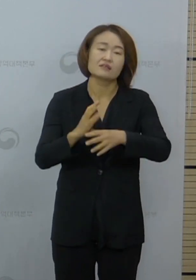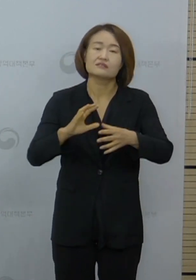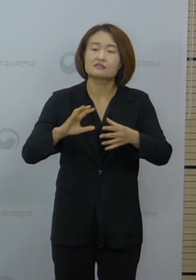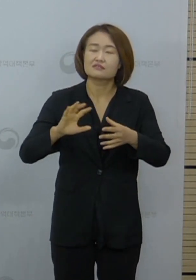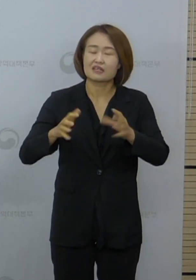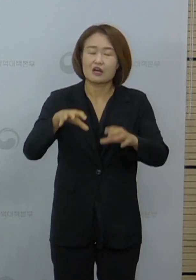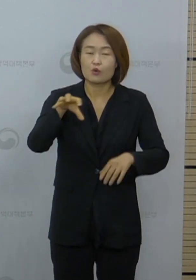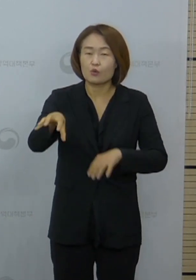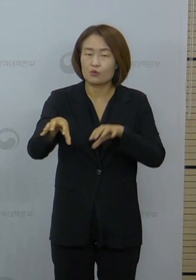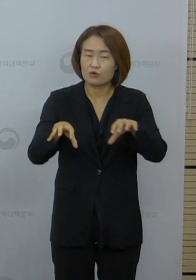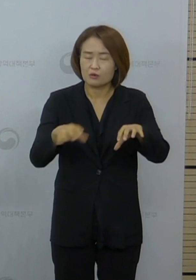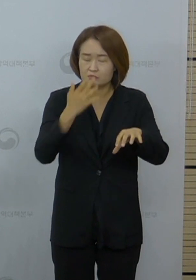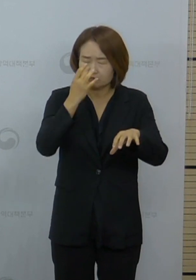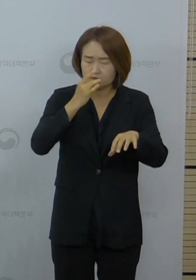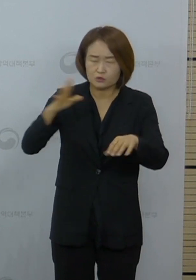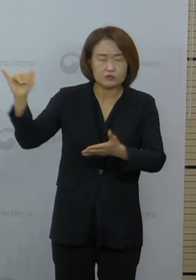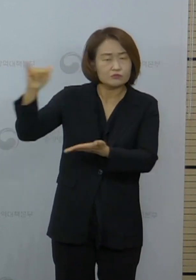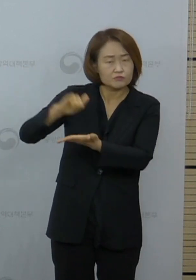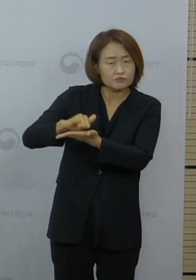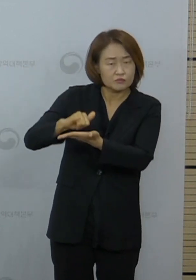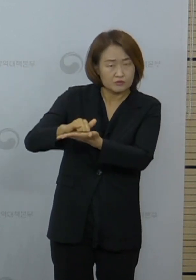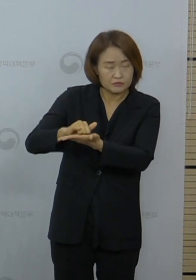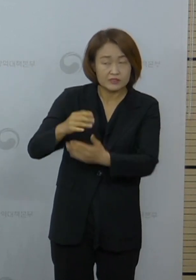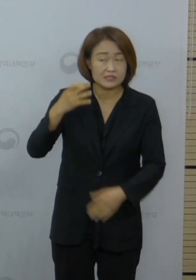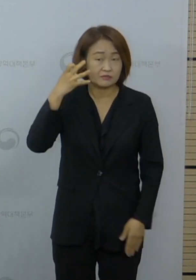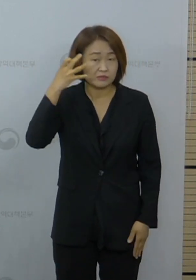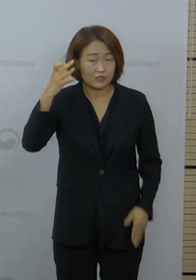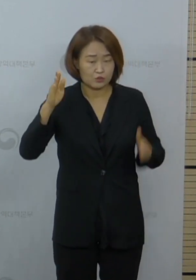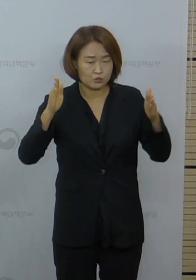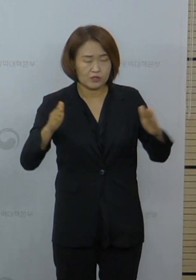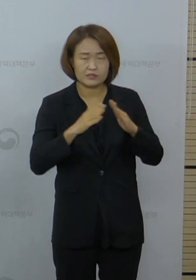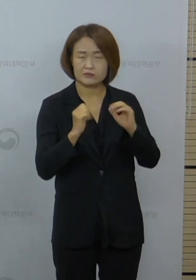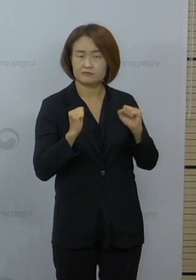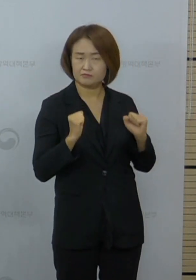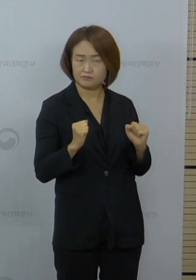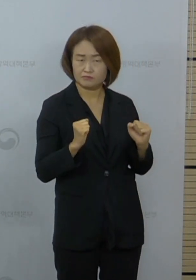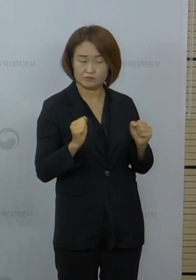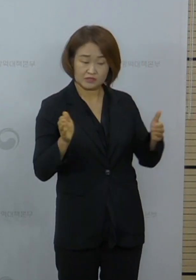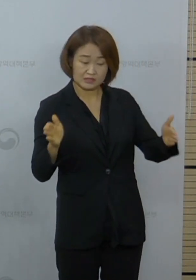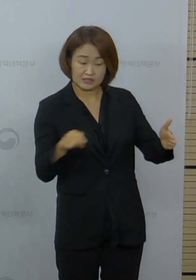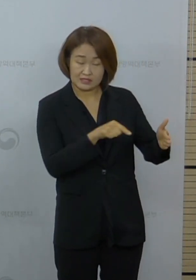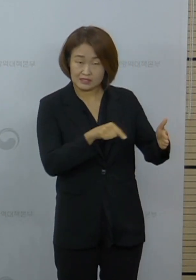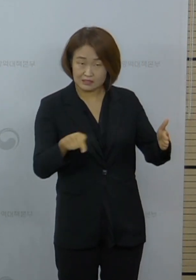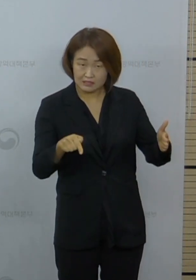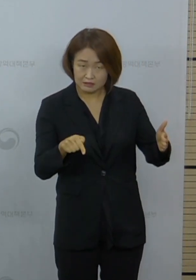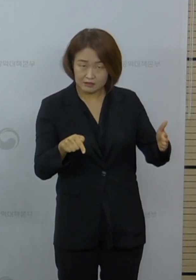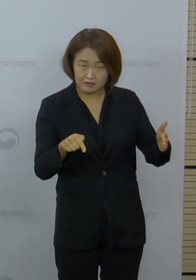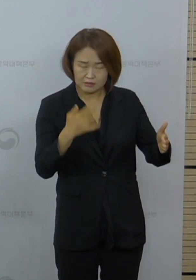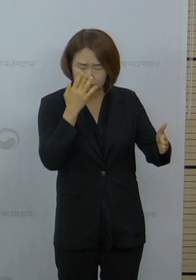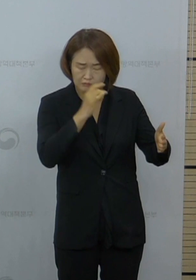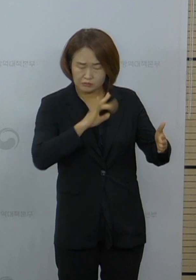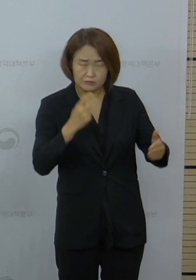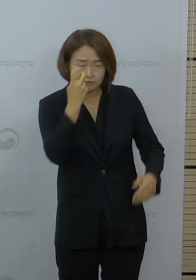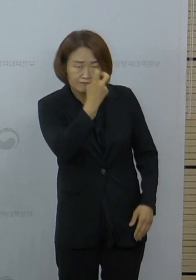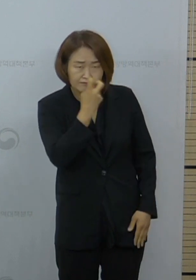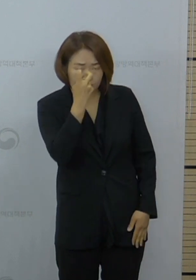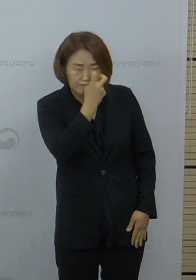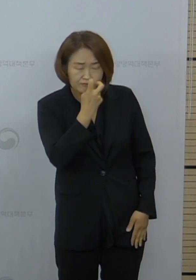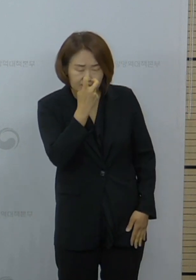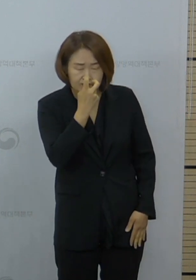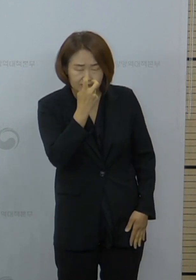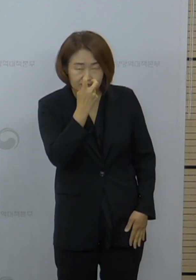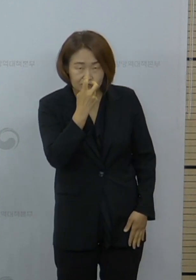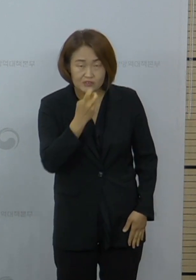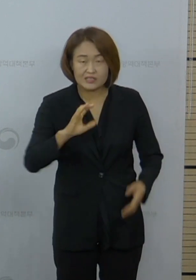대해서도 입국자에 대해 모두 14일 자가격리 기간 내에 이래 전수진단검사가 이루어질 수 있도록